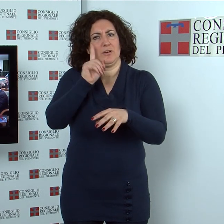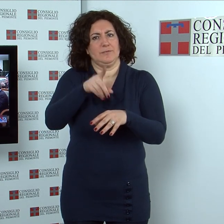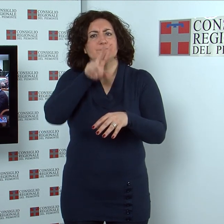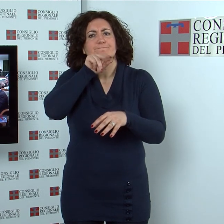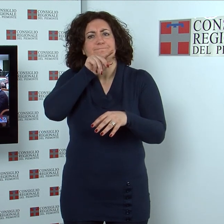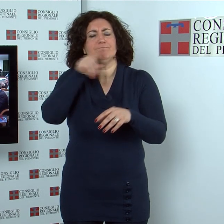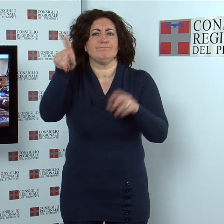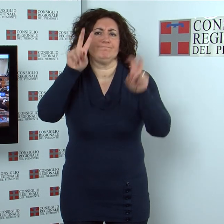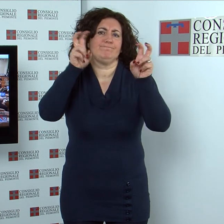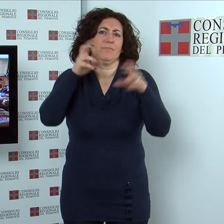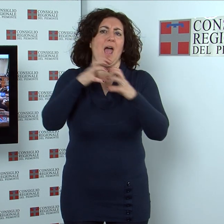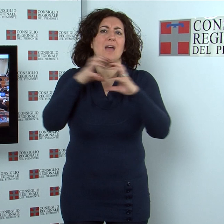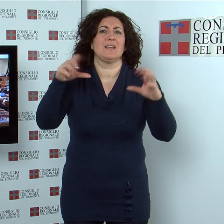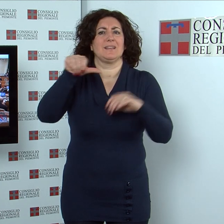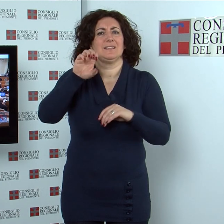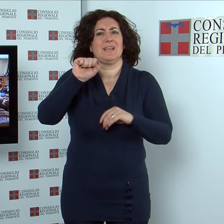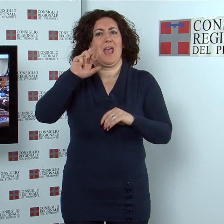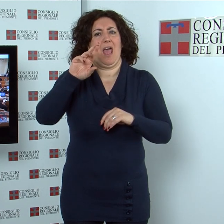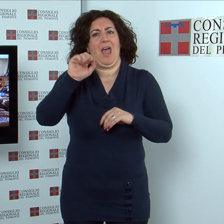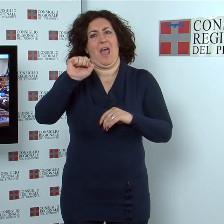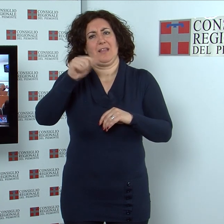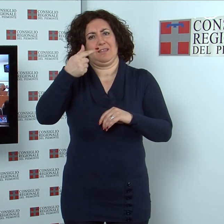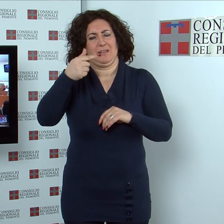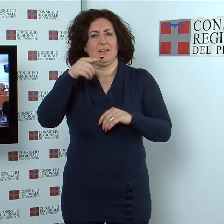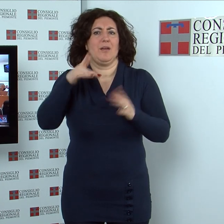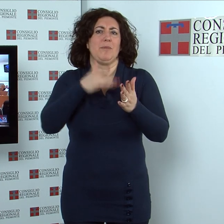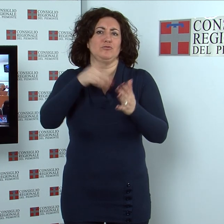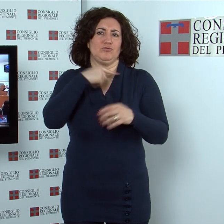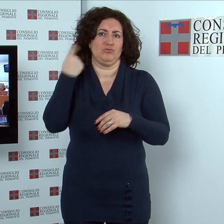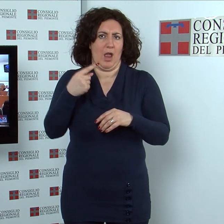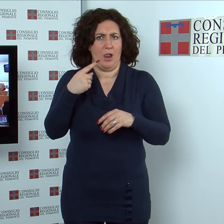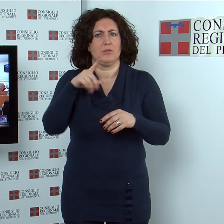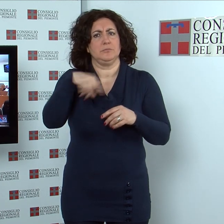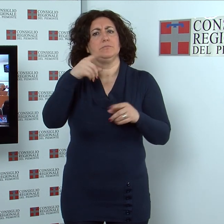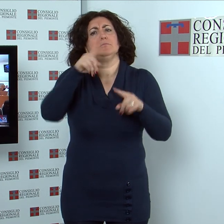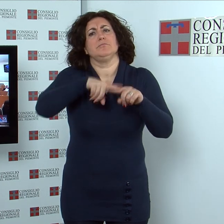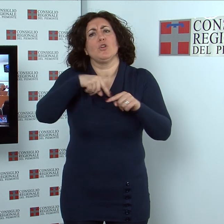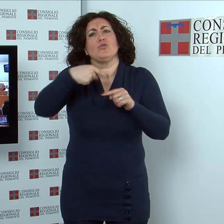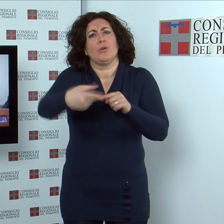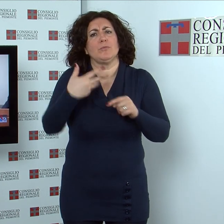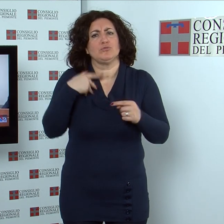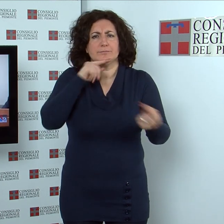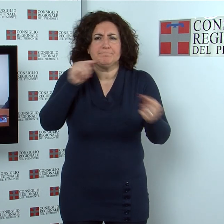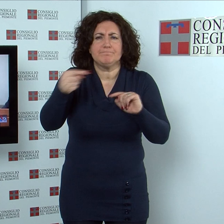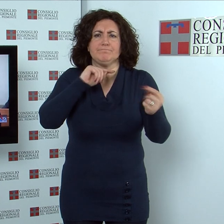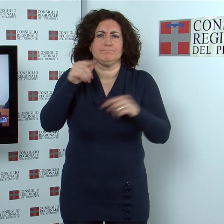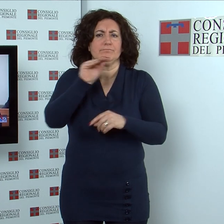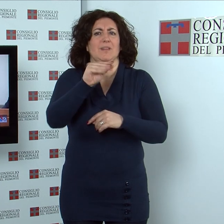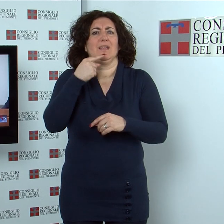Pagine Gialle. L'Assemblea ha poi svolto un ampio dibattito a seguito della comunicazione richiesta dal gruppo PD del Presidente della Giunta Roberto